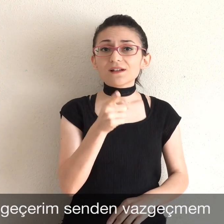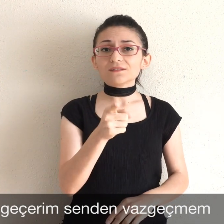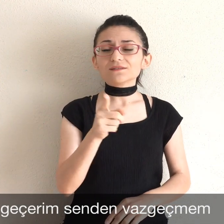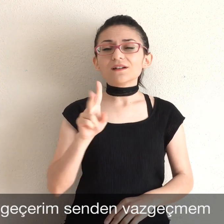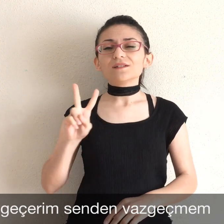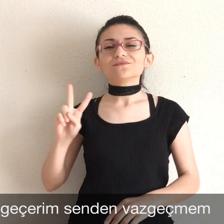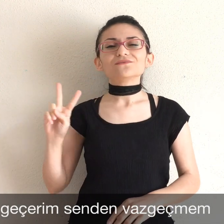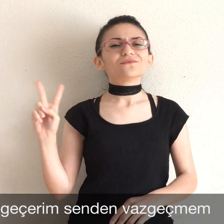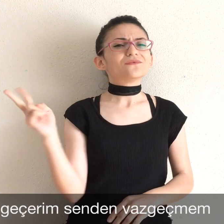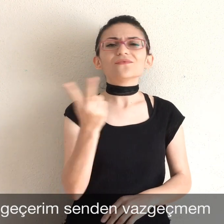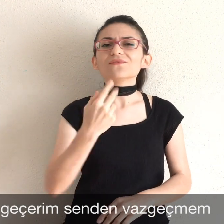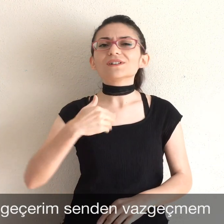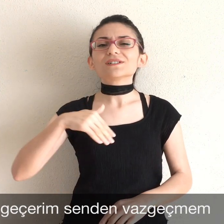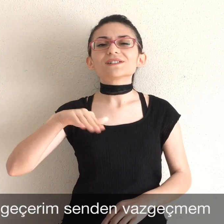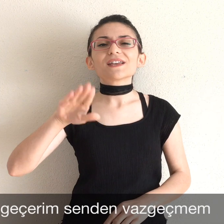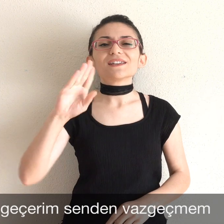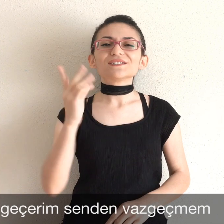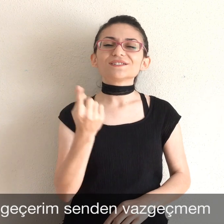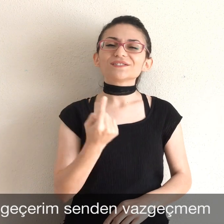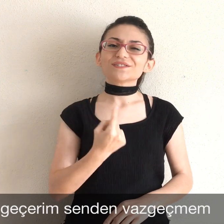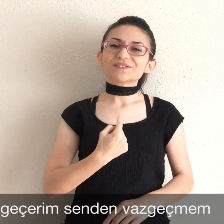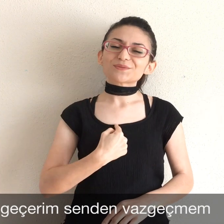senden vazgeçmem